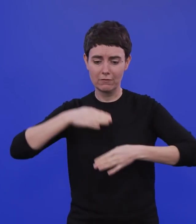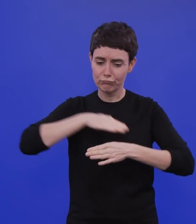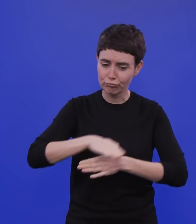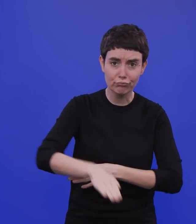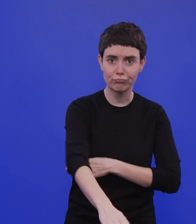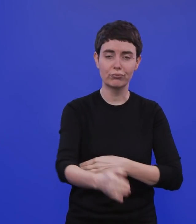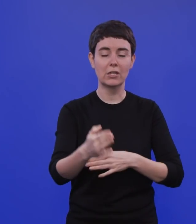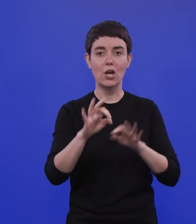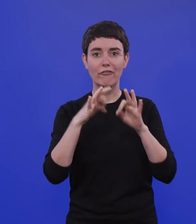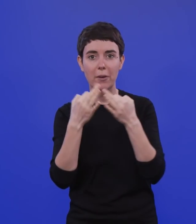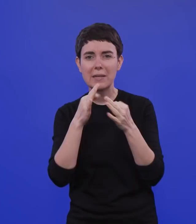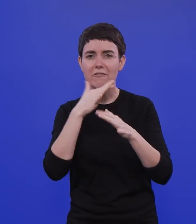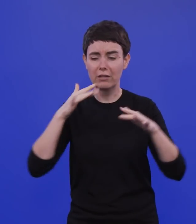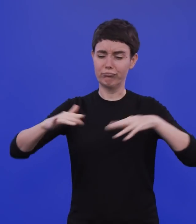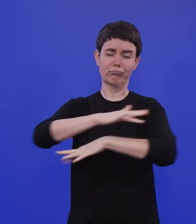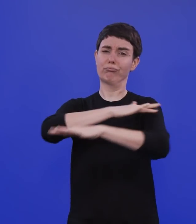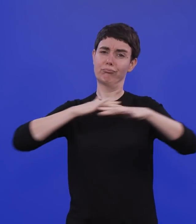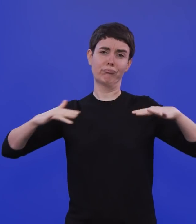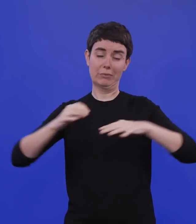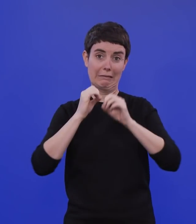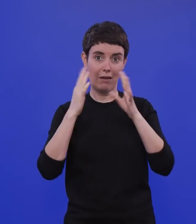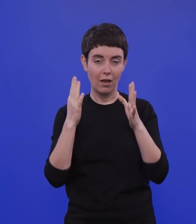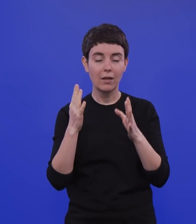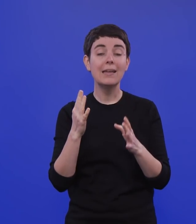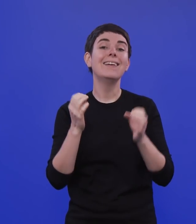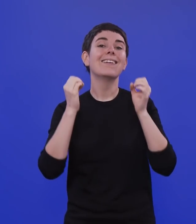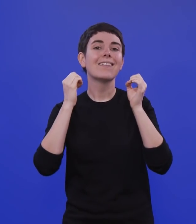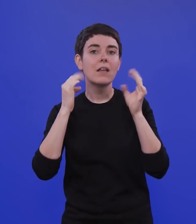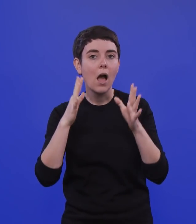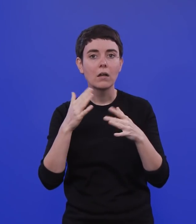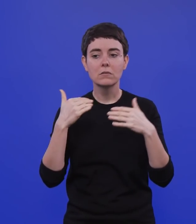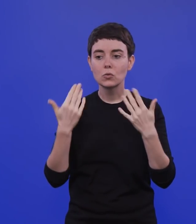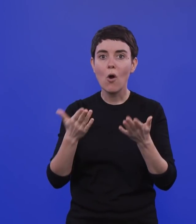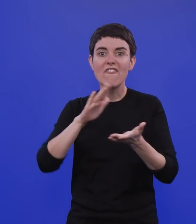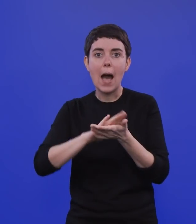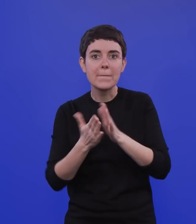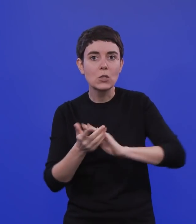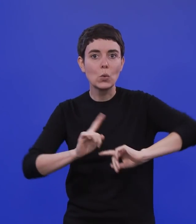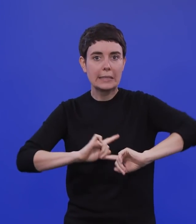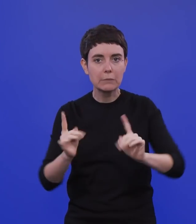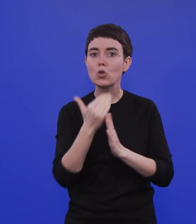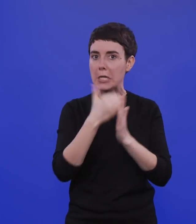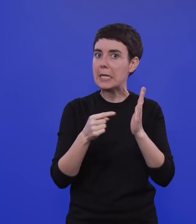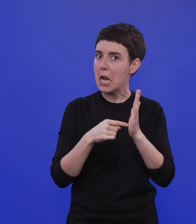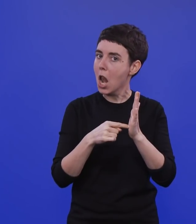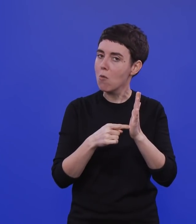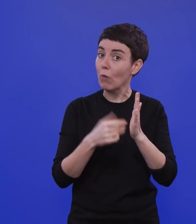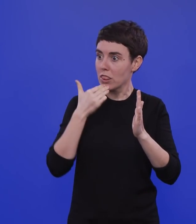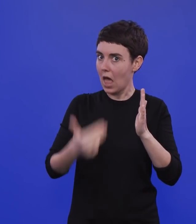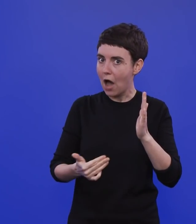Verabredungen. Also streng genommen erst mal regelkonform. Und trotzdem ist das ein Beispiel von vielen, um mal die Alltagsfrage zu stellen,